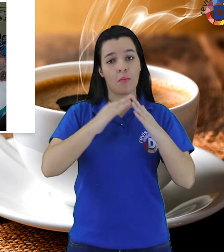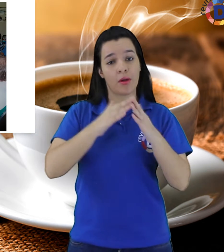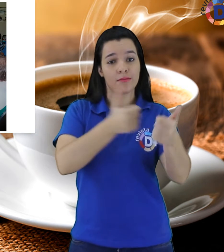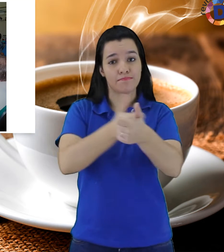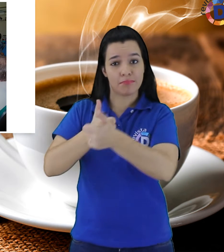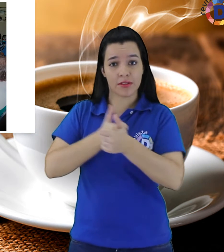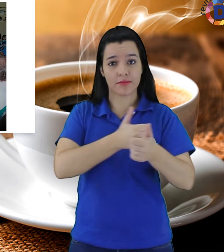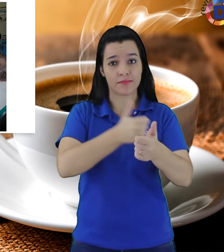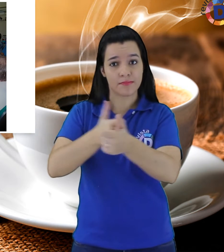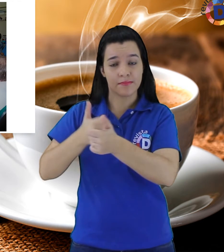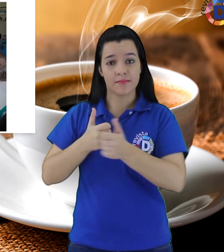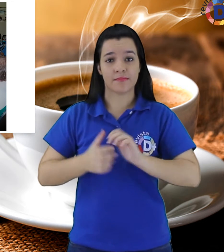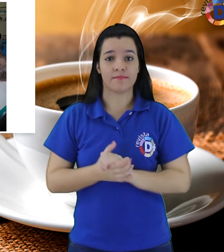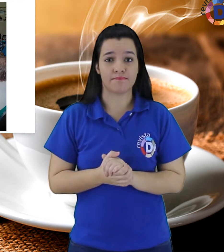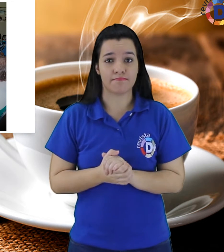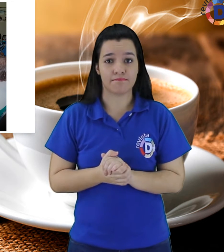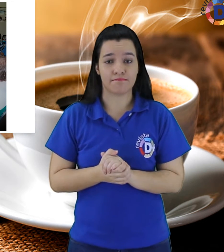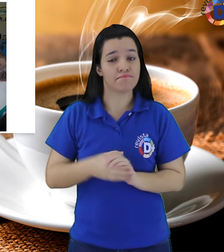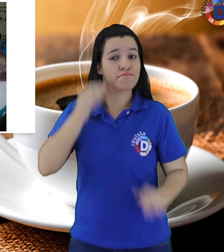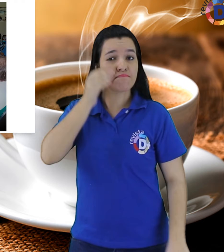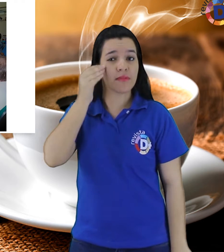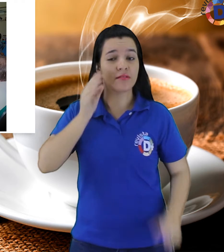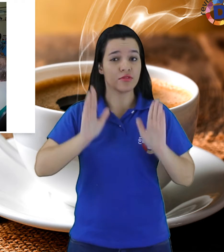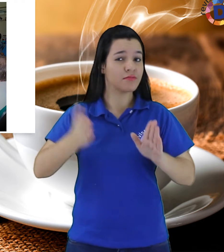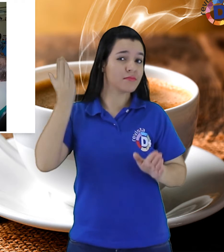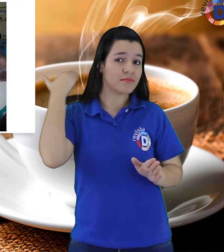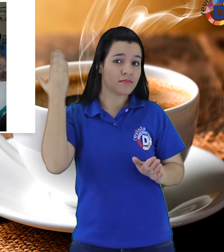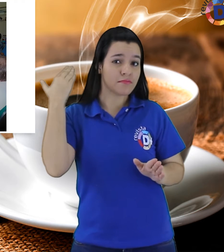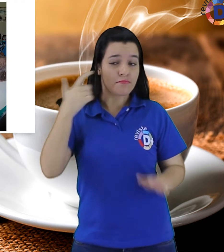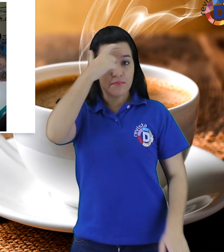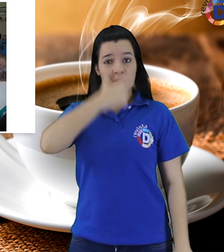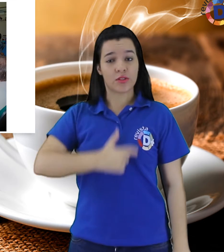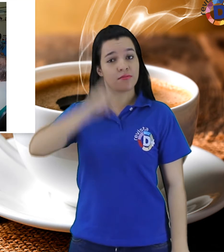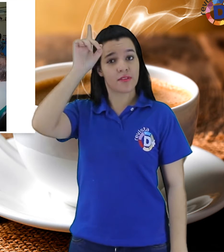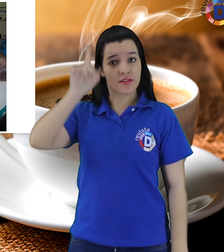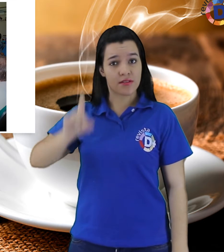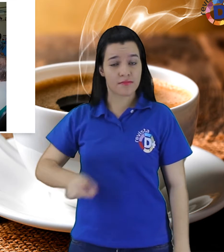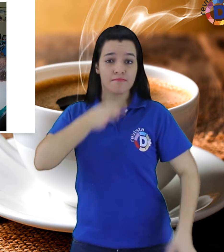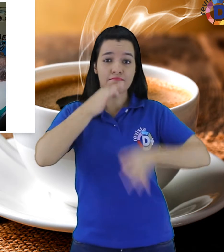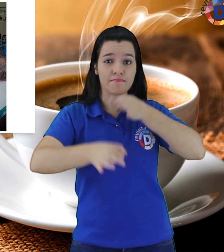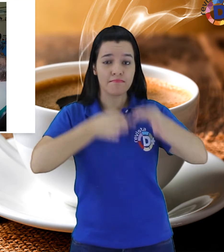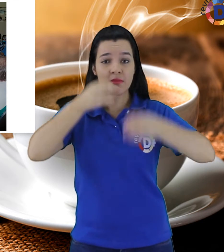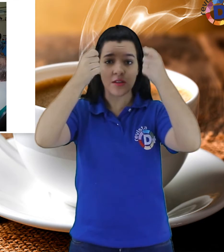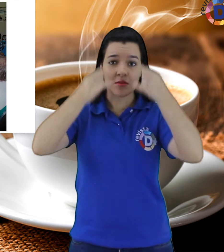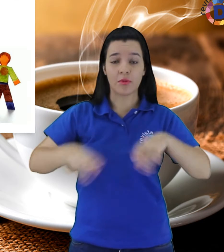Através de experiências apresentadas por pessoas com deficiências e suas famílias,